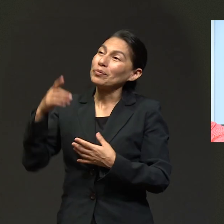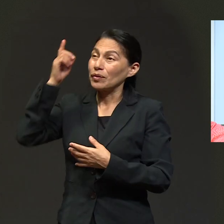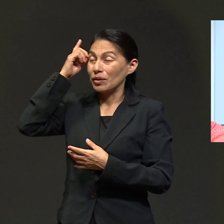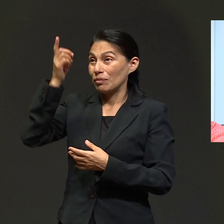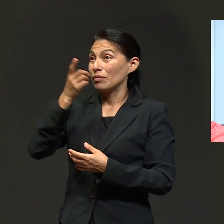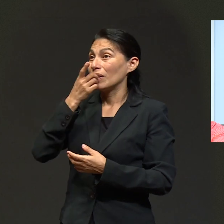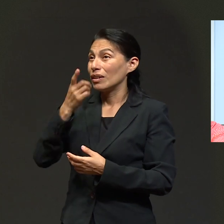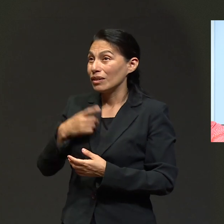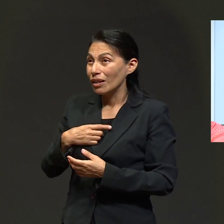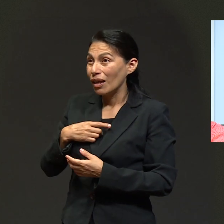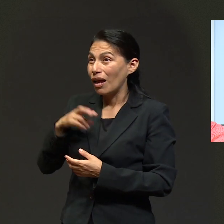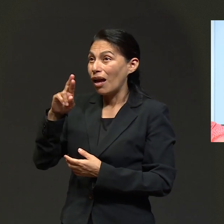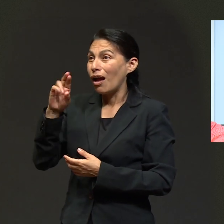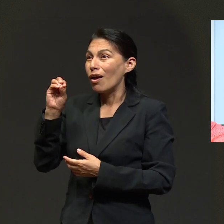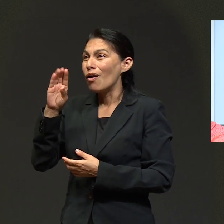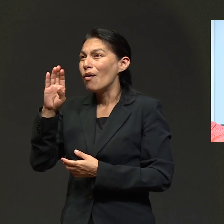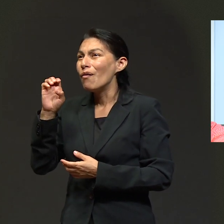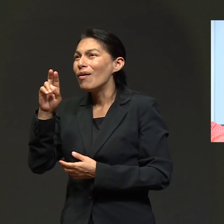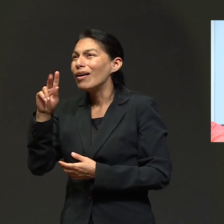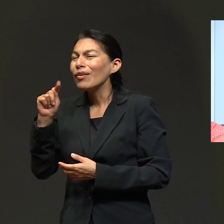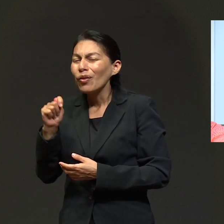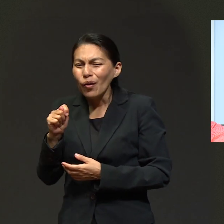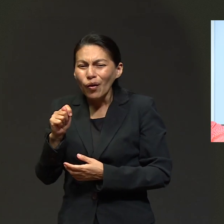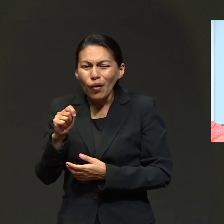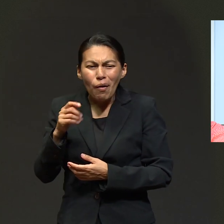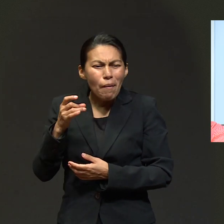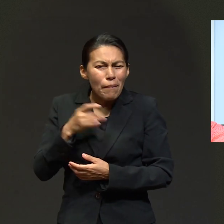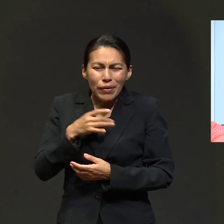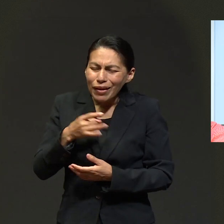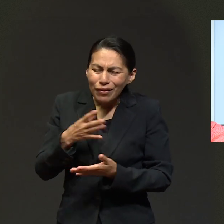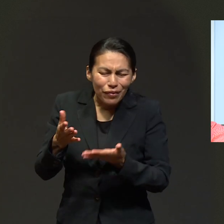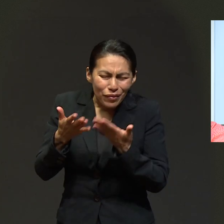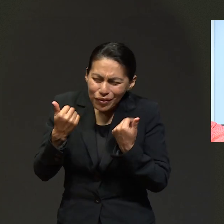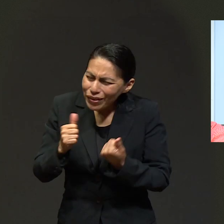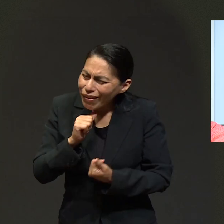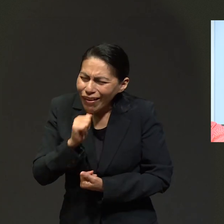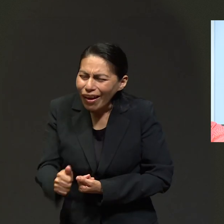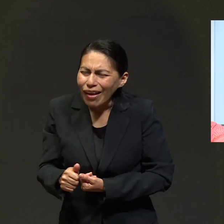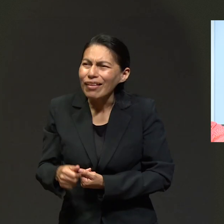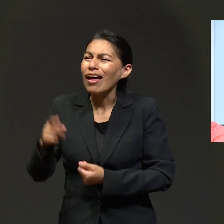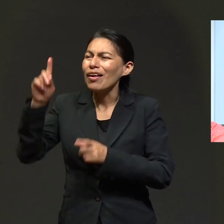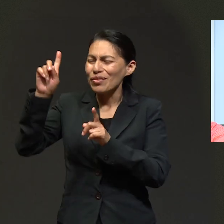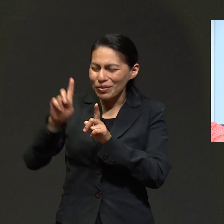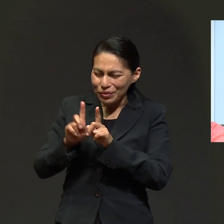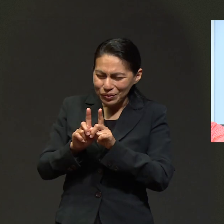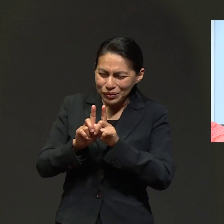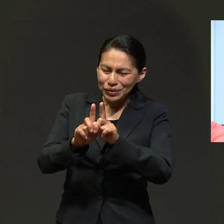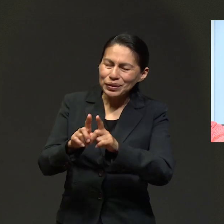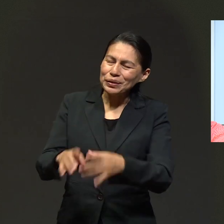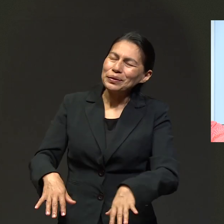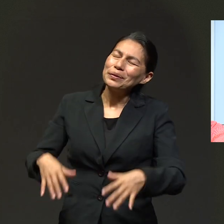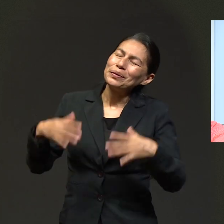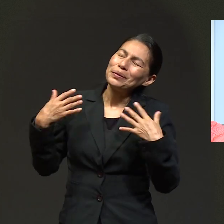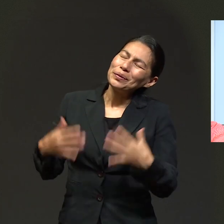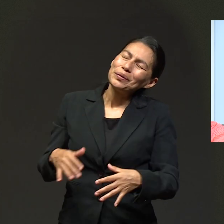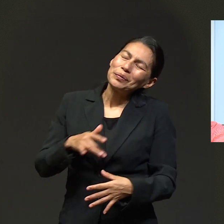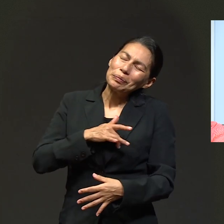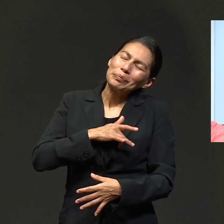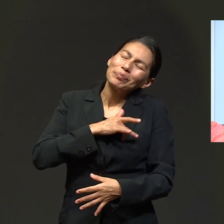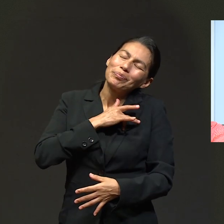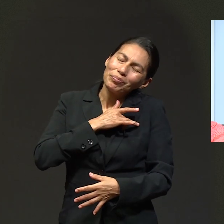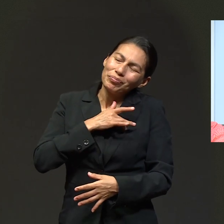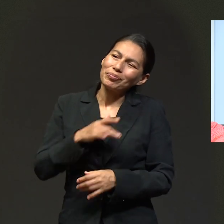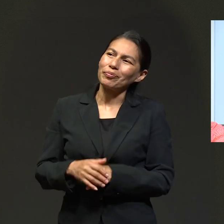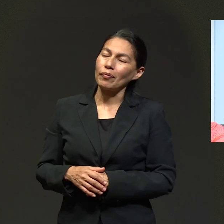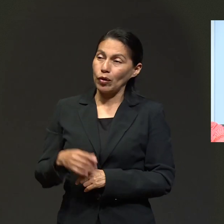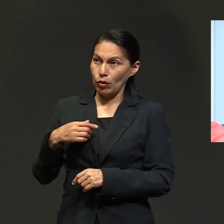Dios me estaba diciendo, Roberto, no temas, yo estoy contigo. Amén. Y la verdad fue una